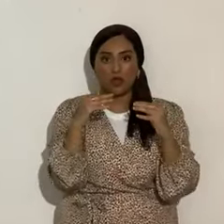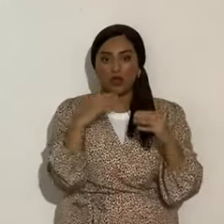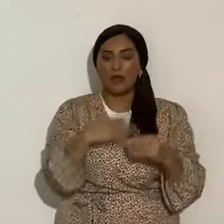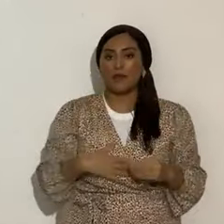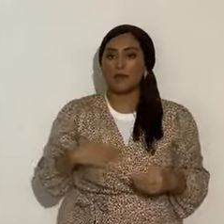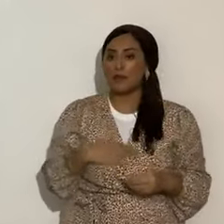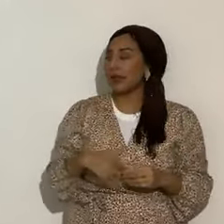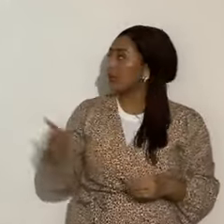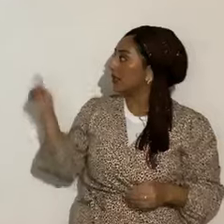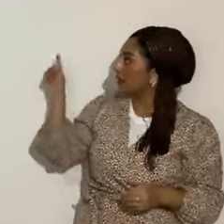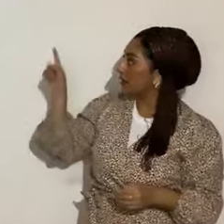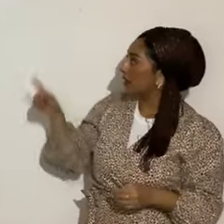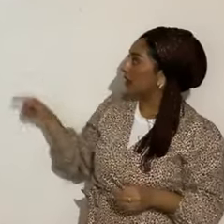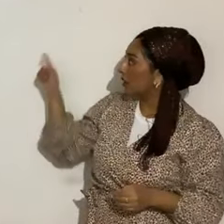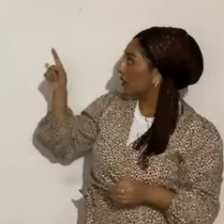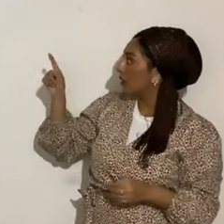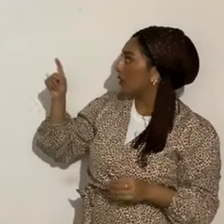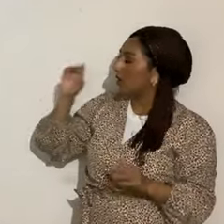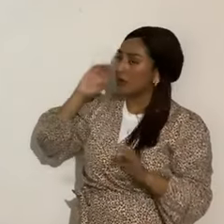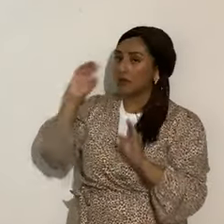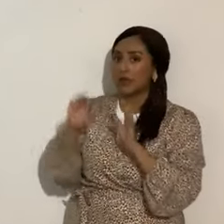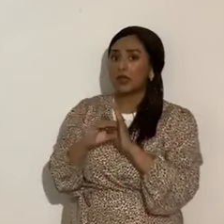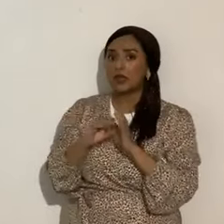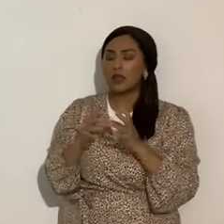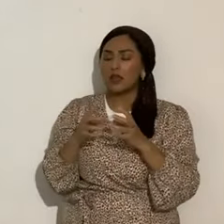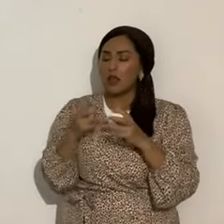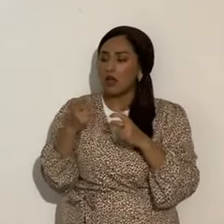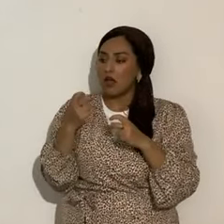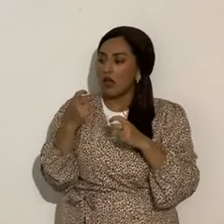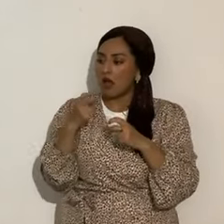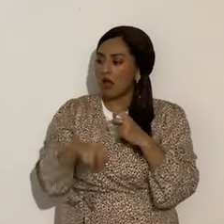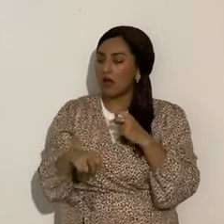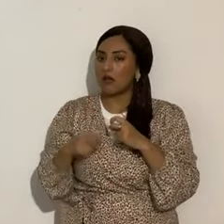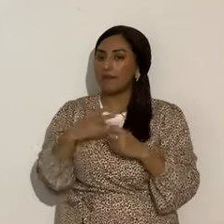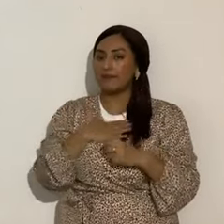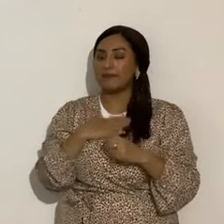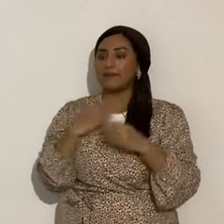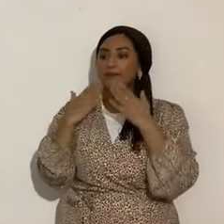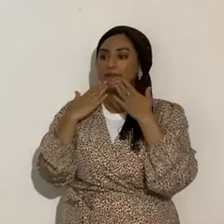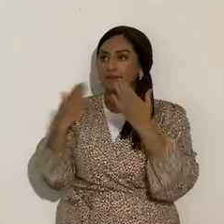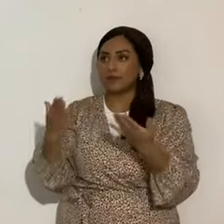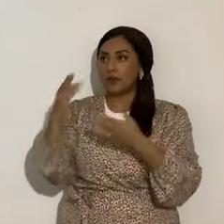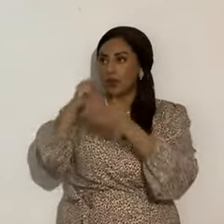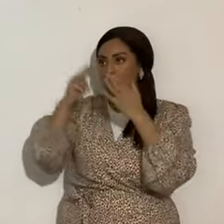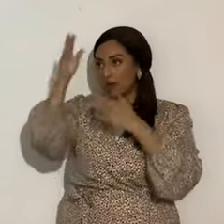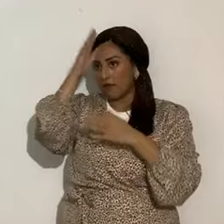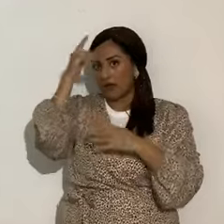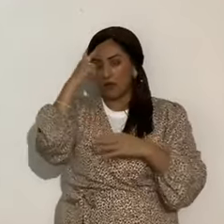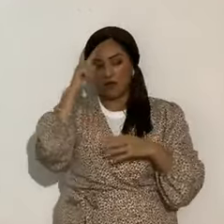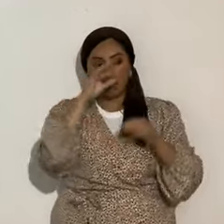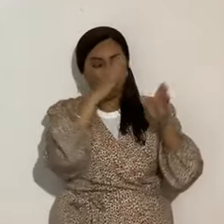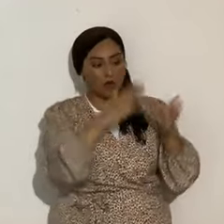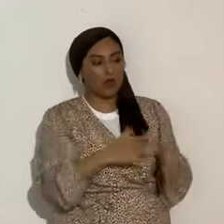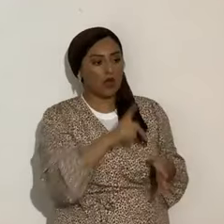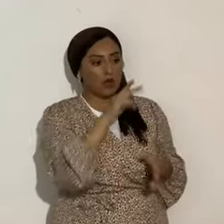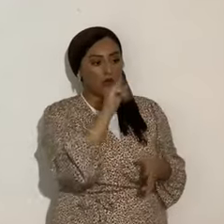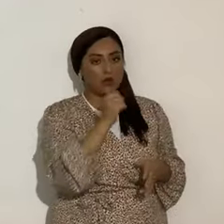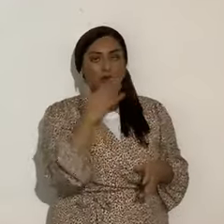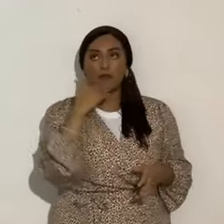estas diapositivas es muy difícil, yo le agradezco al Eterno por la vida de nuestro amado Luis, y la gloria es para él, para el